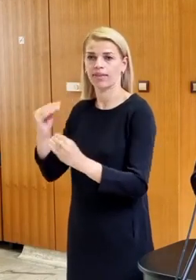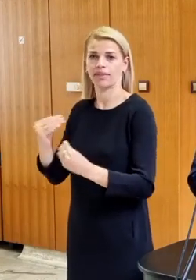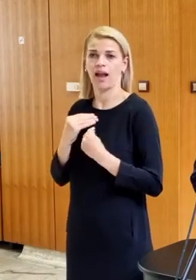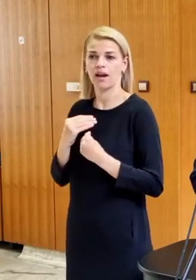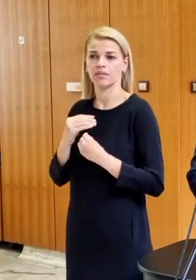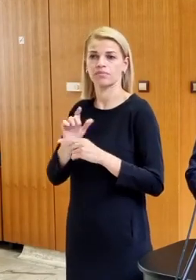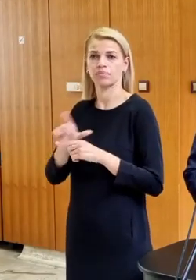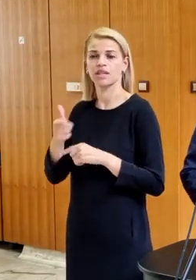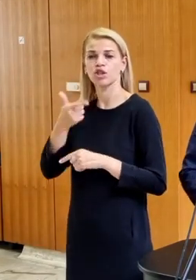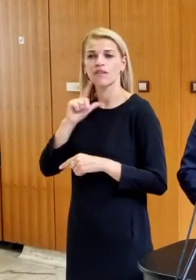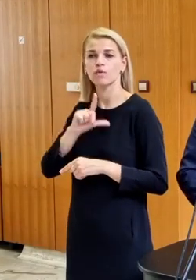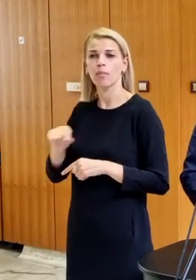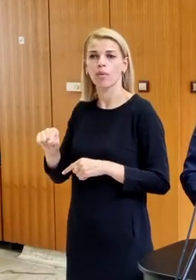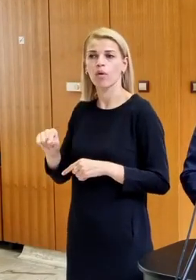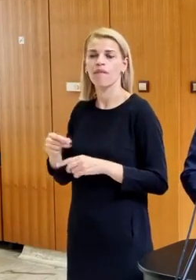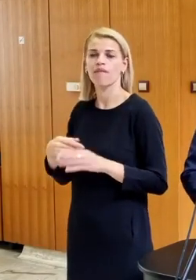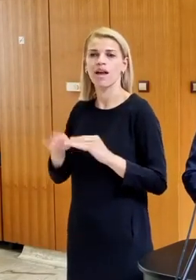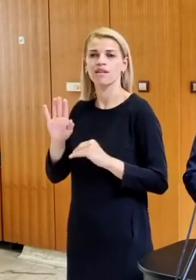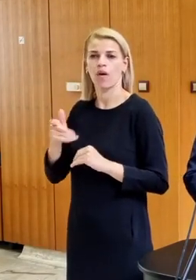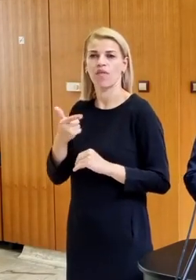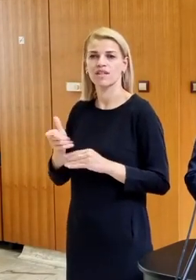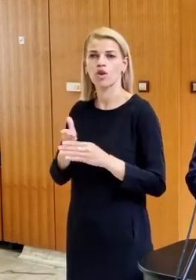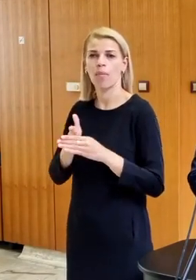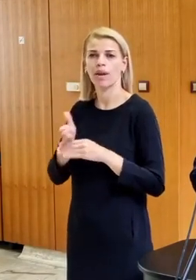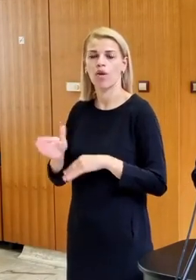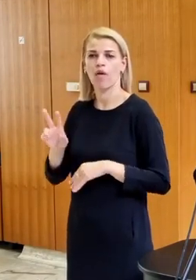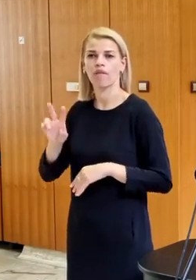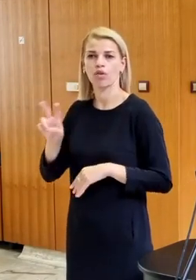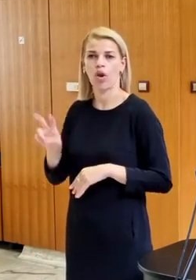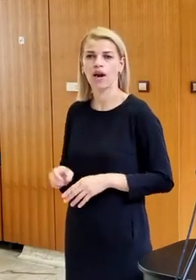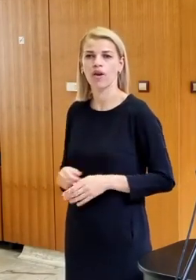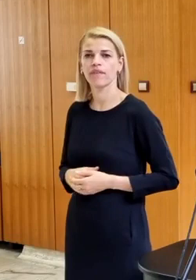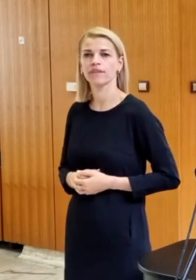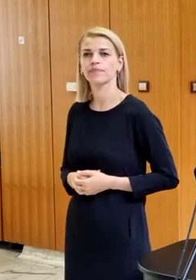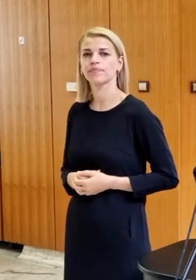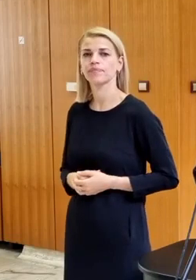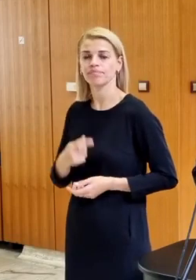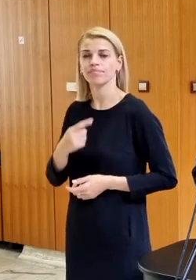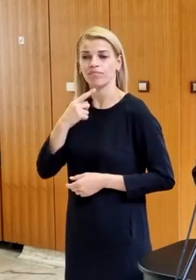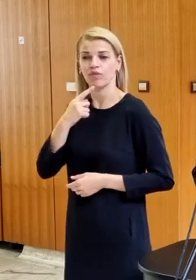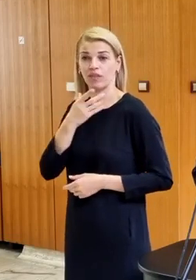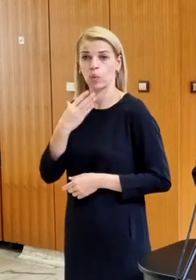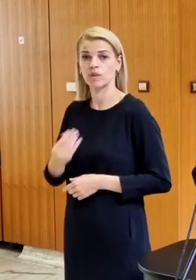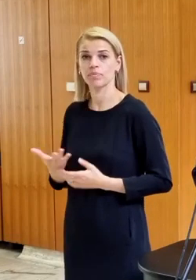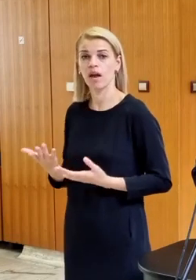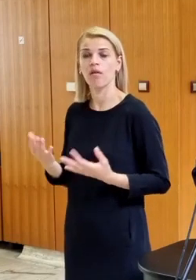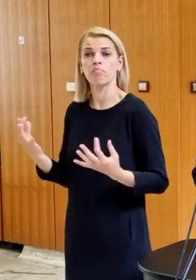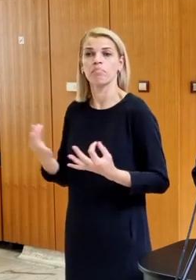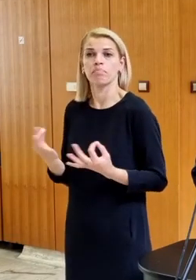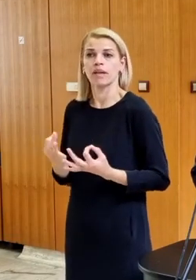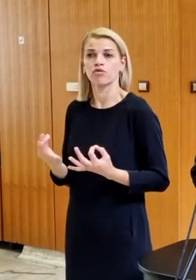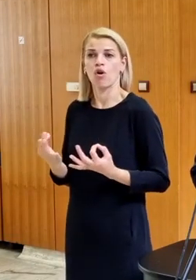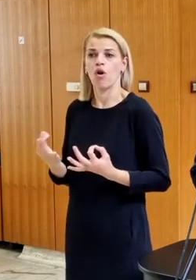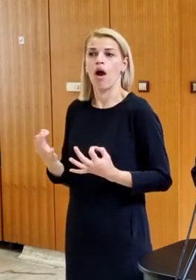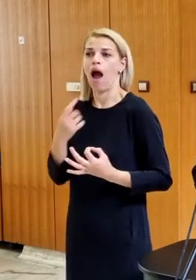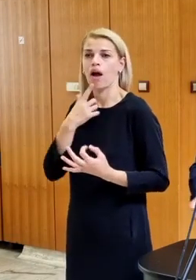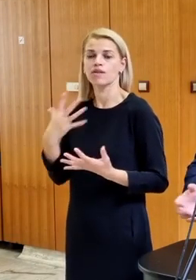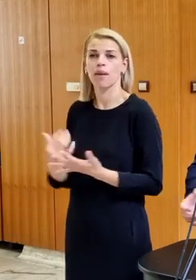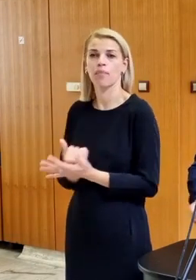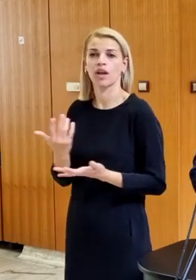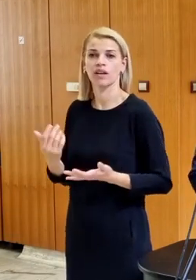Slovenskej republiky vo výške viac ako 200 miliónov dolárov. A keď hovoríte teda o takomto úspechu, tak sa spýtam, že čím to je? Že čím sa to podarilo?